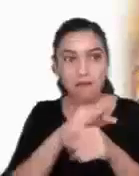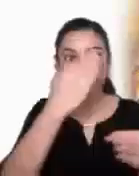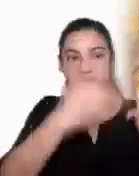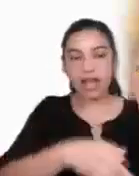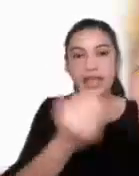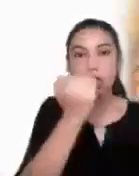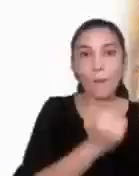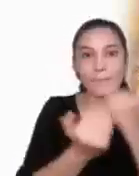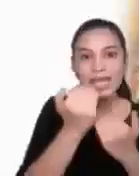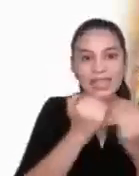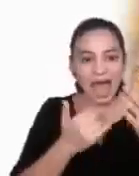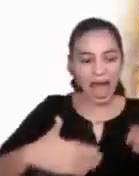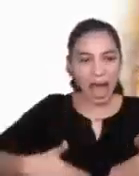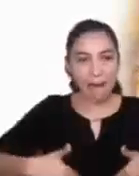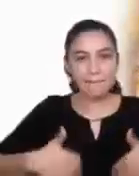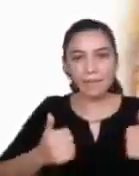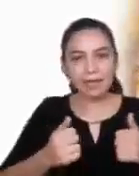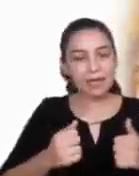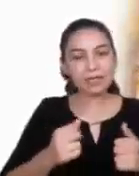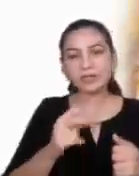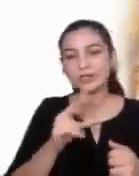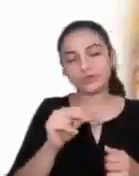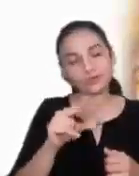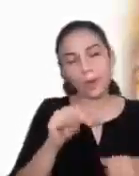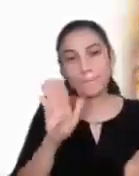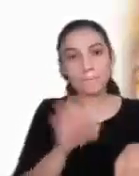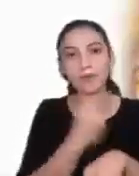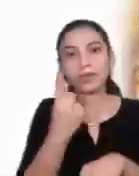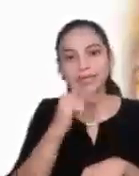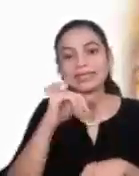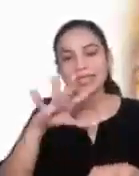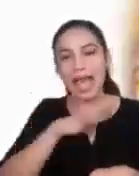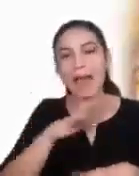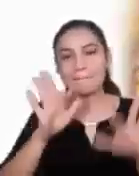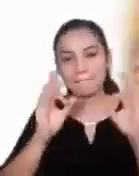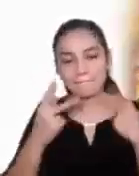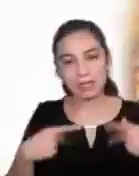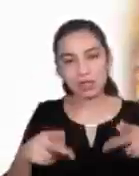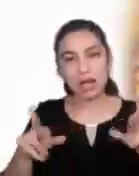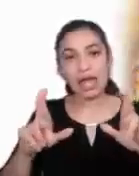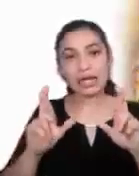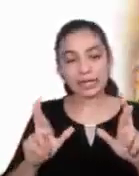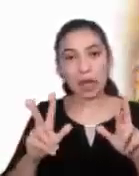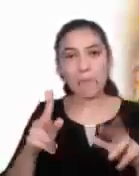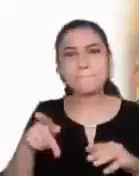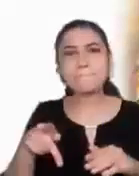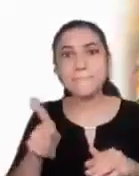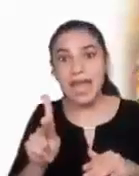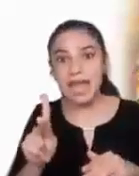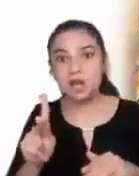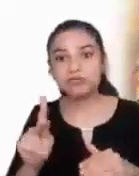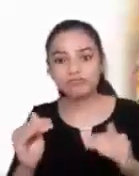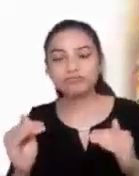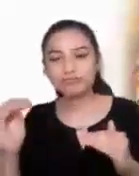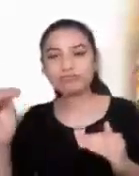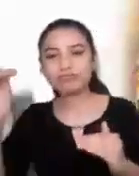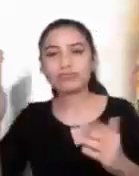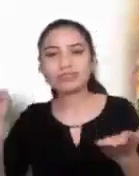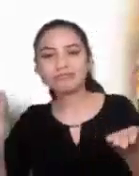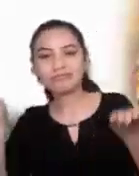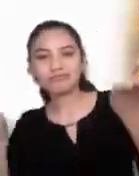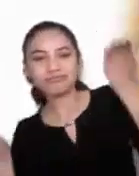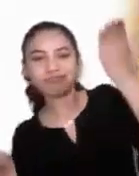no es a falta de alimentos, pues la riqueza crece en términos absolutos, pero aumentan también las